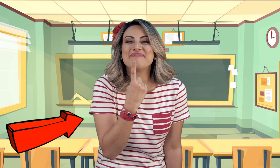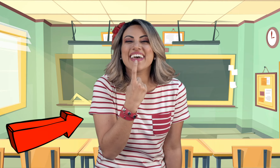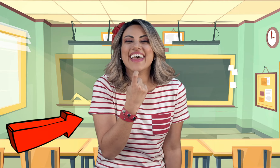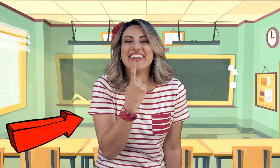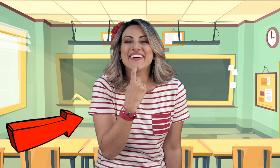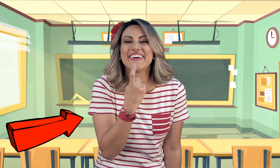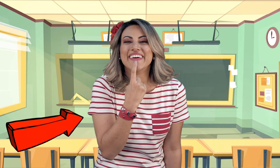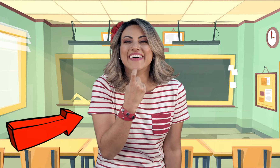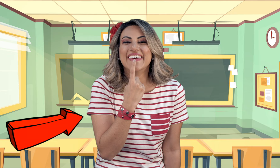Vermelho!